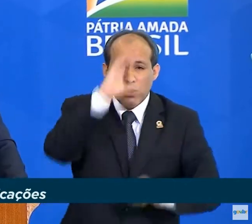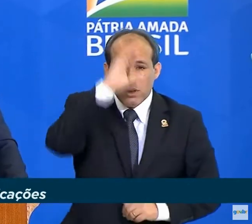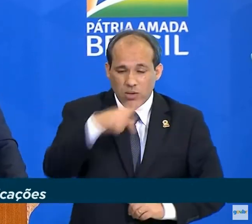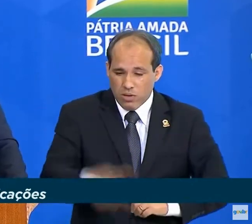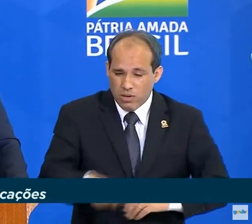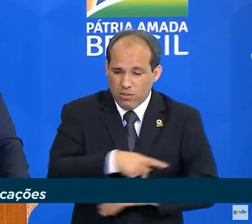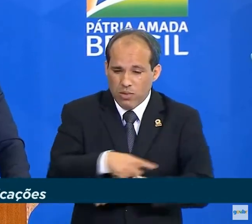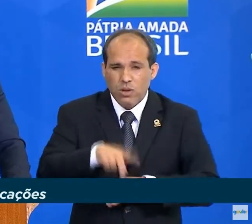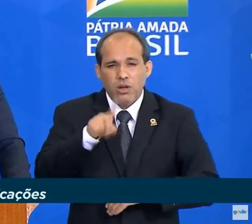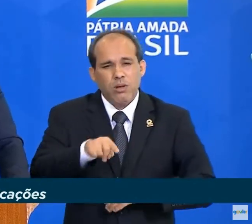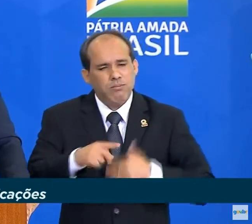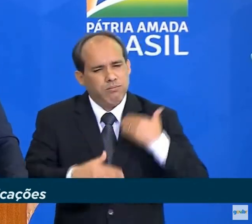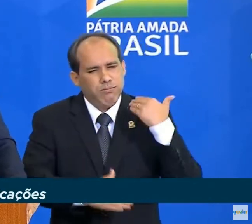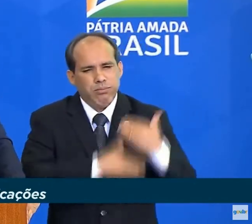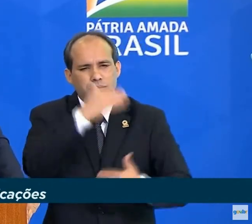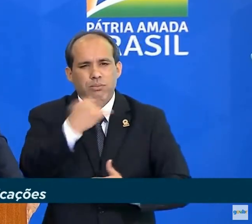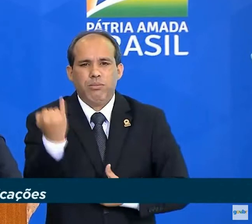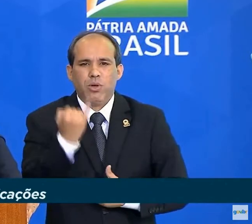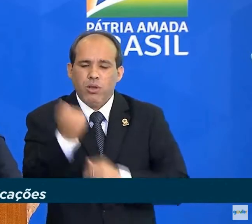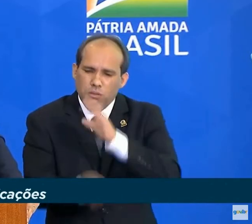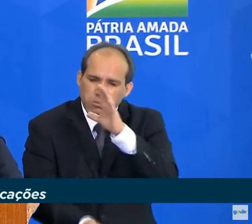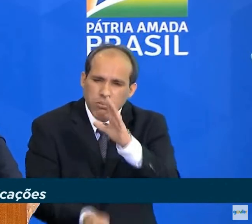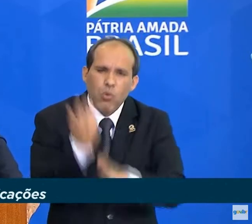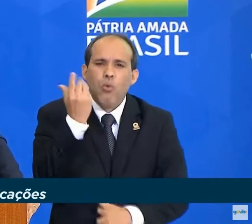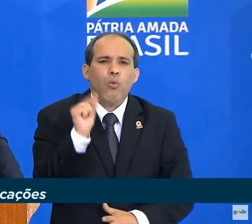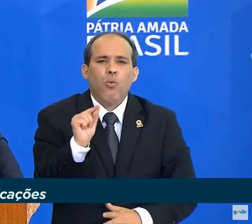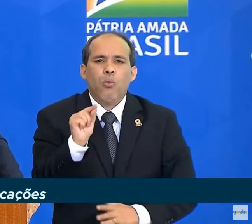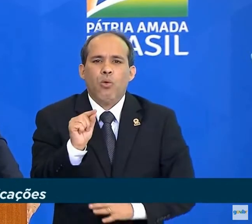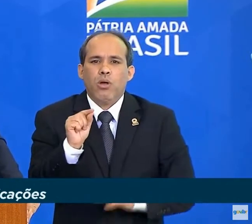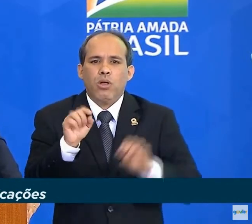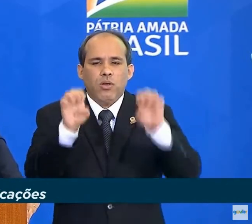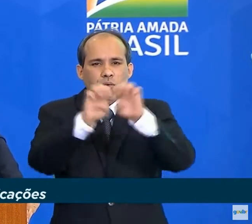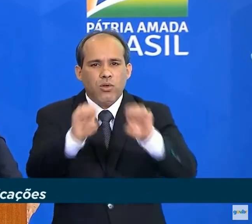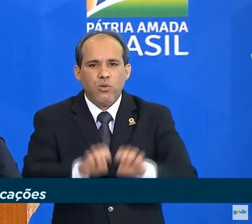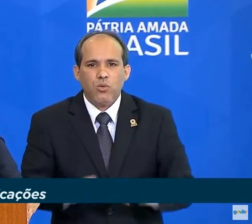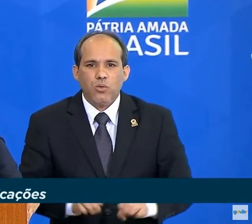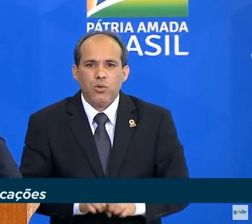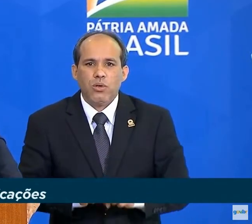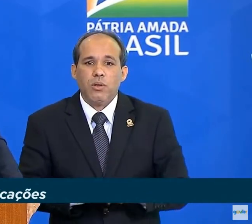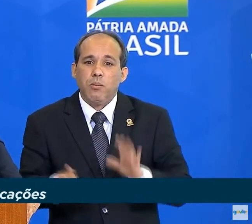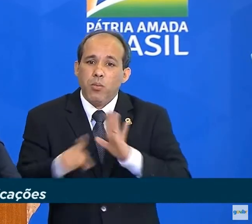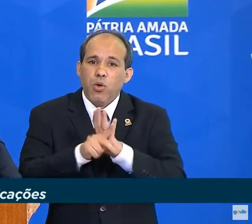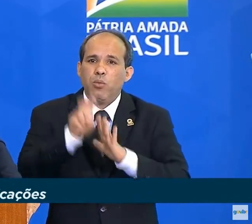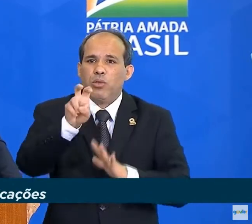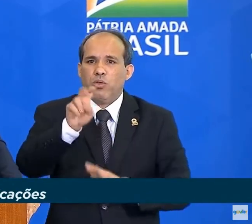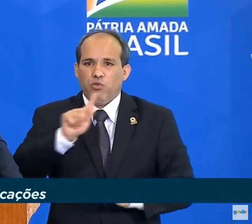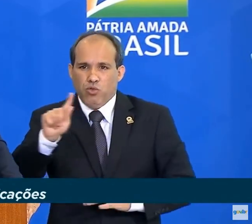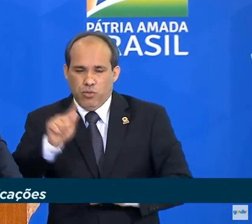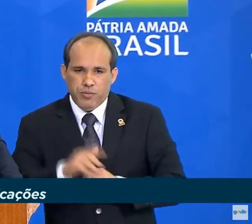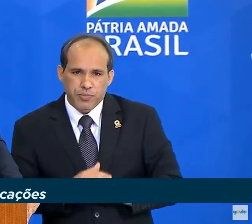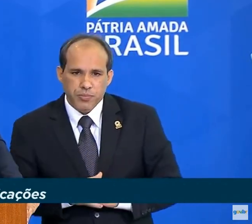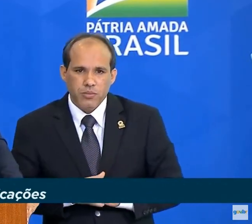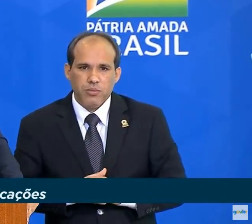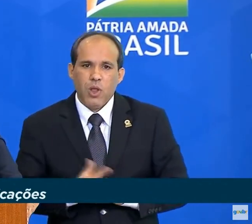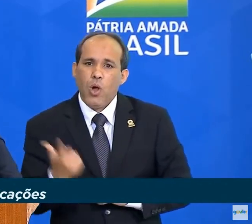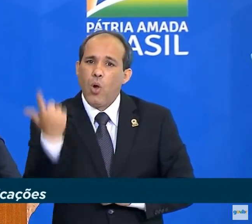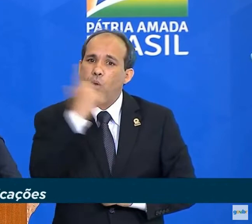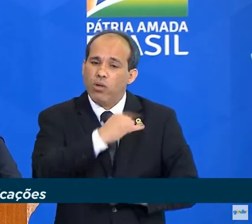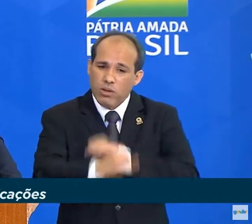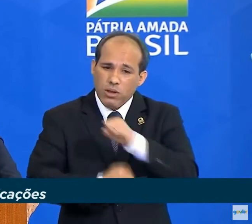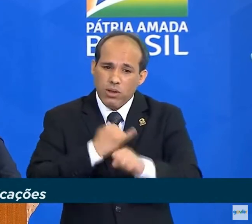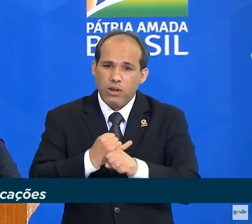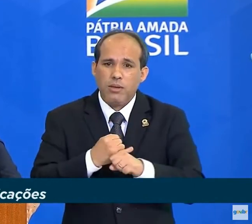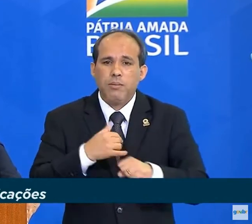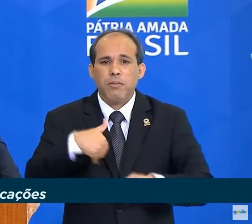para esse objetivo é a implementação da infraestrutura para o 5G, que permitirá uma banda larga